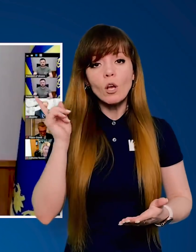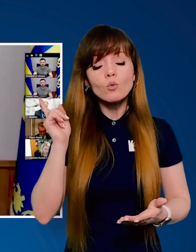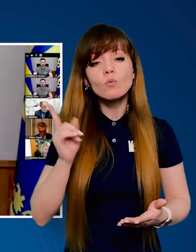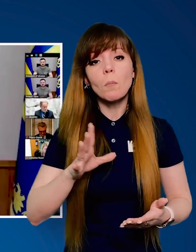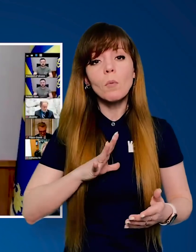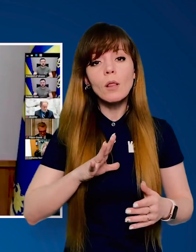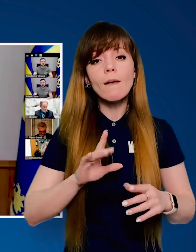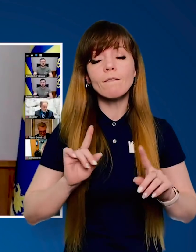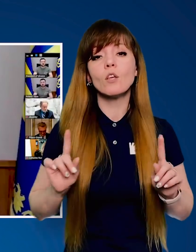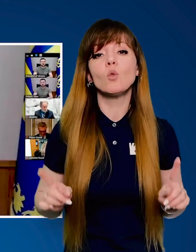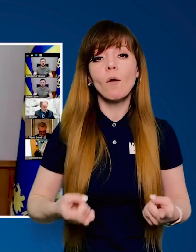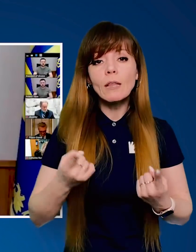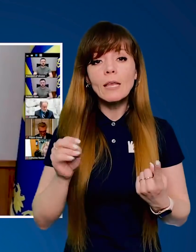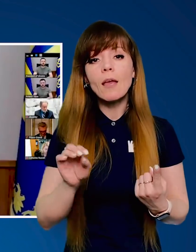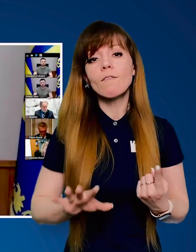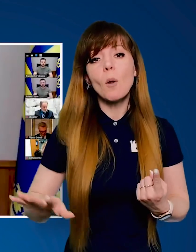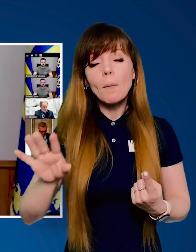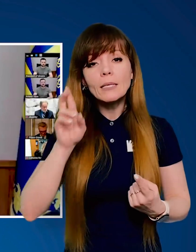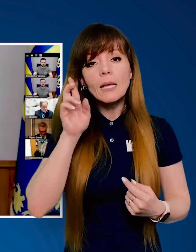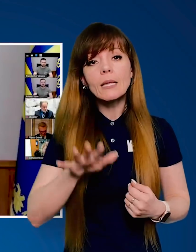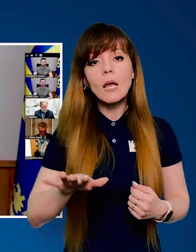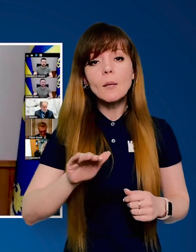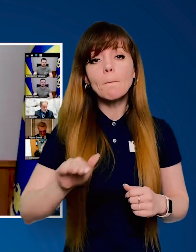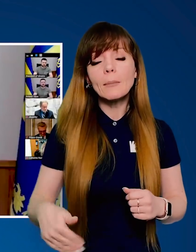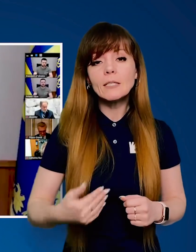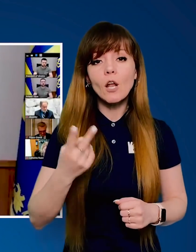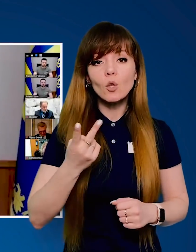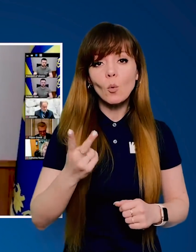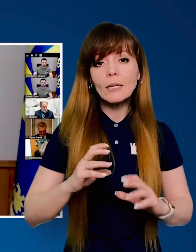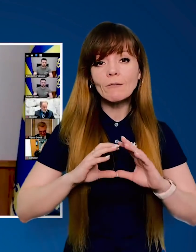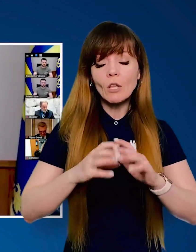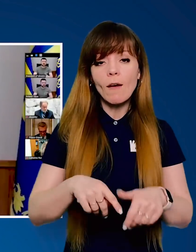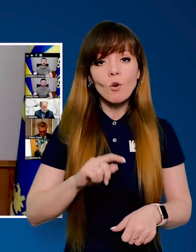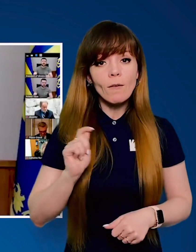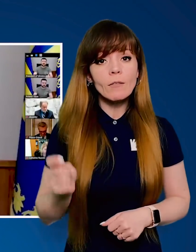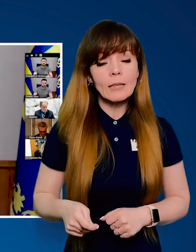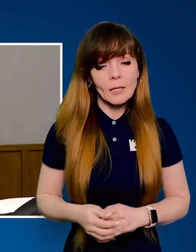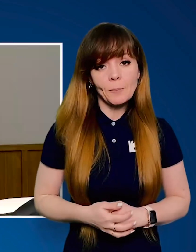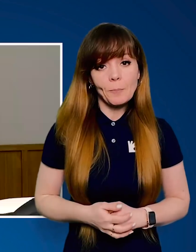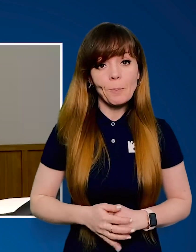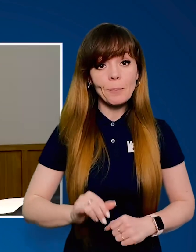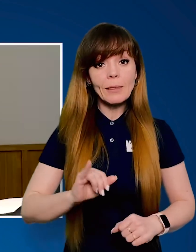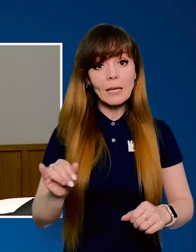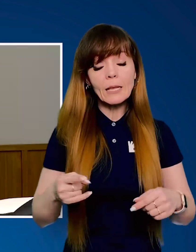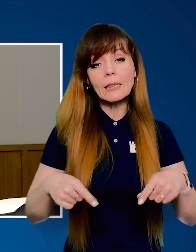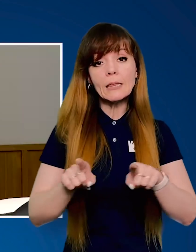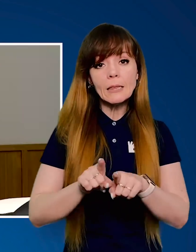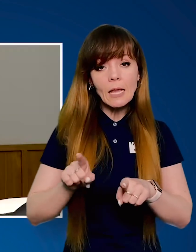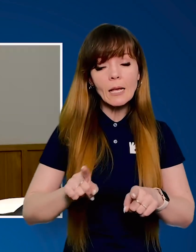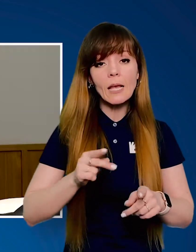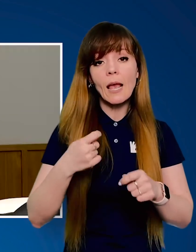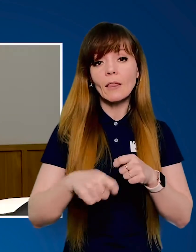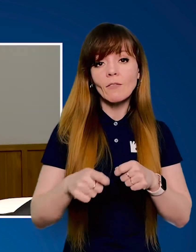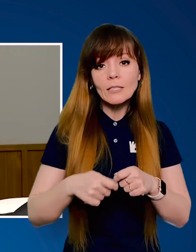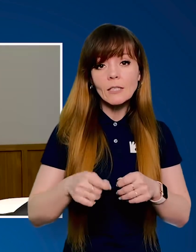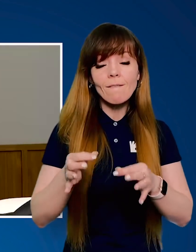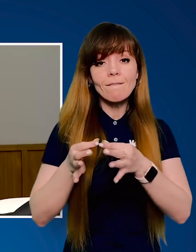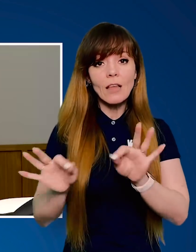часу стало відновлення європейських країн після Другої світової війни. І такі